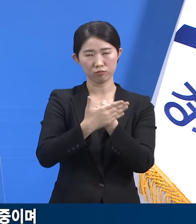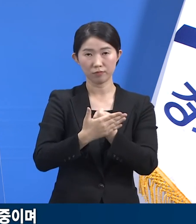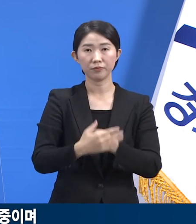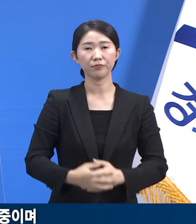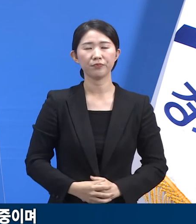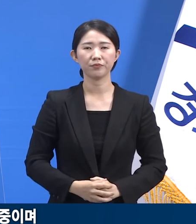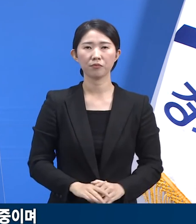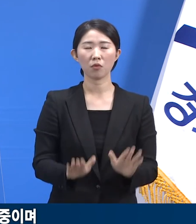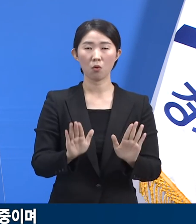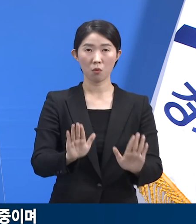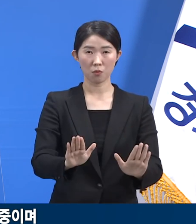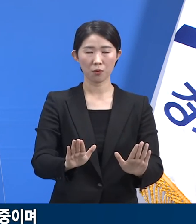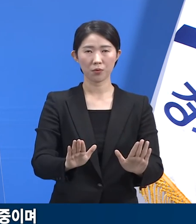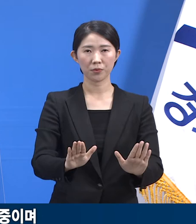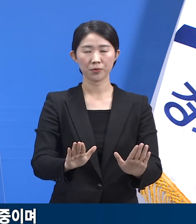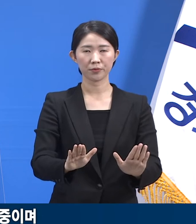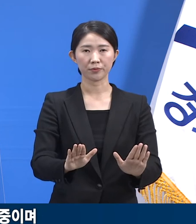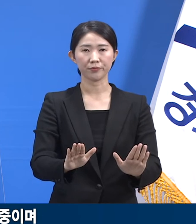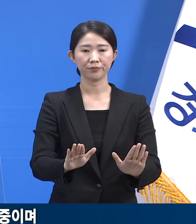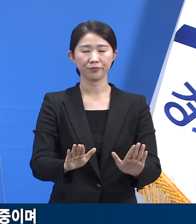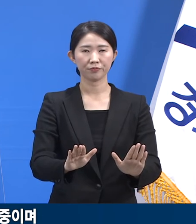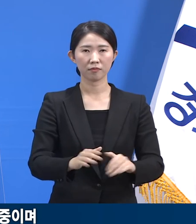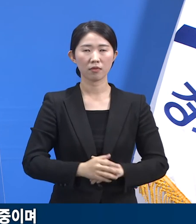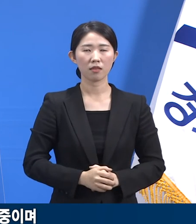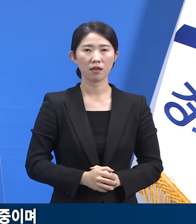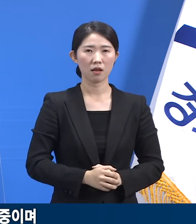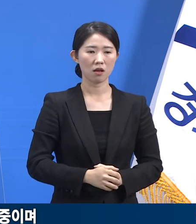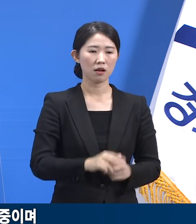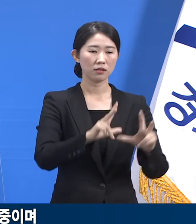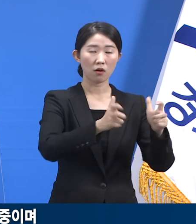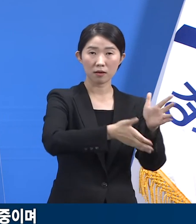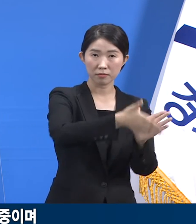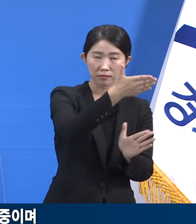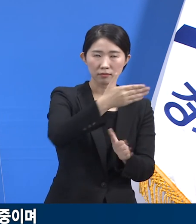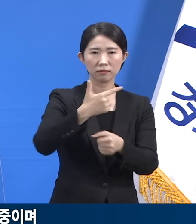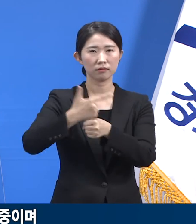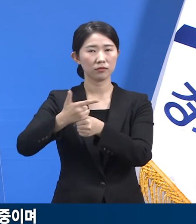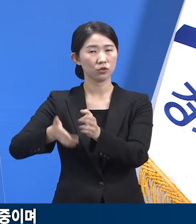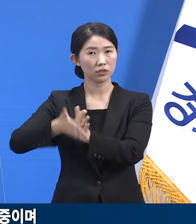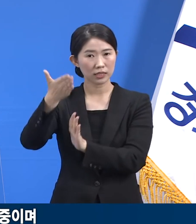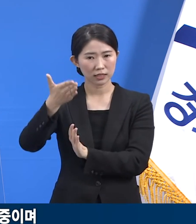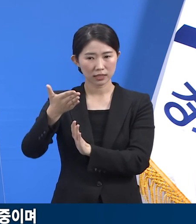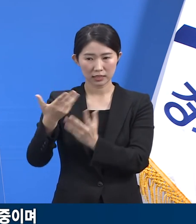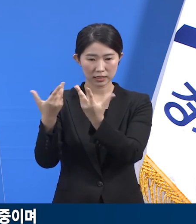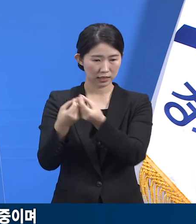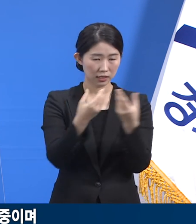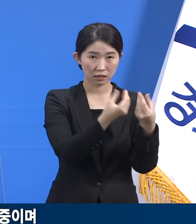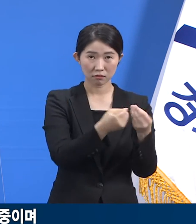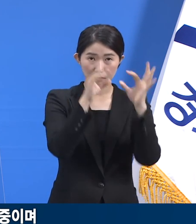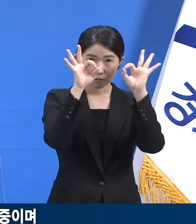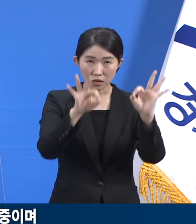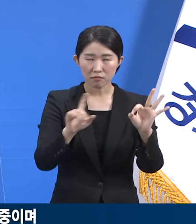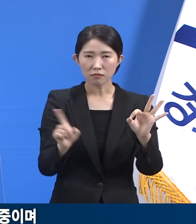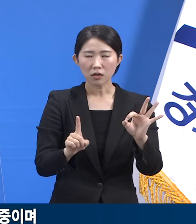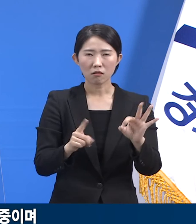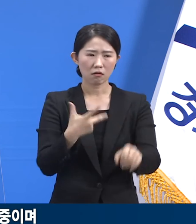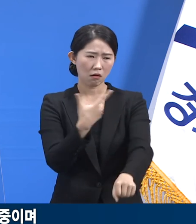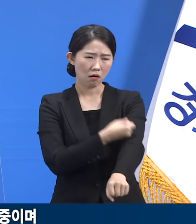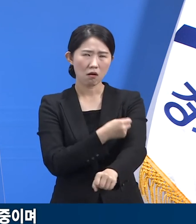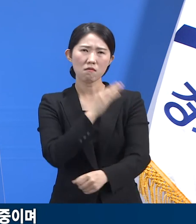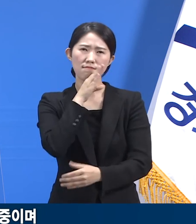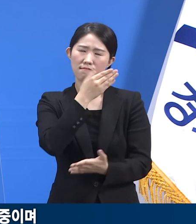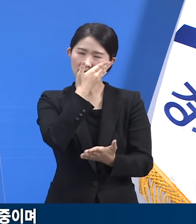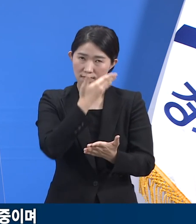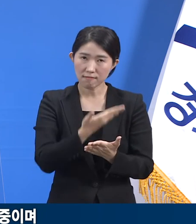오늘 앞서 말씀드린 두 의료기관 감염 사례를 보면 백신 접종이 얼마나 절실한지 그 가치와